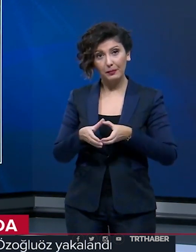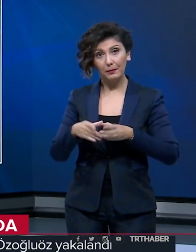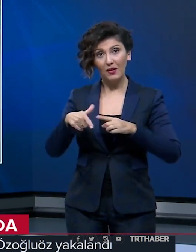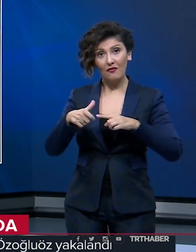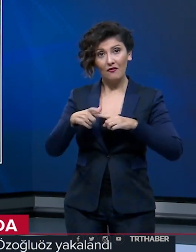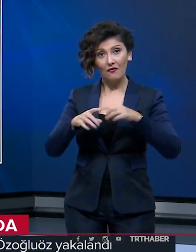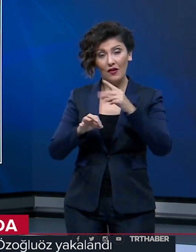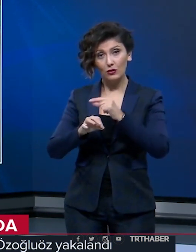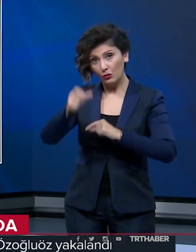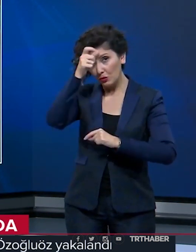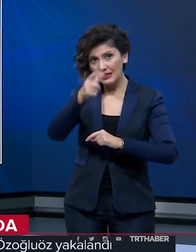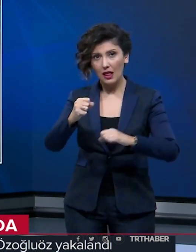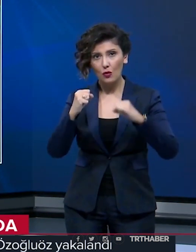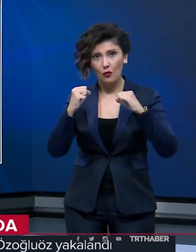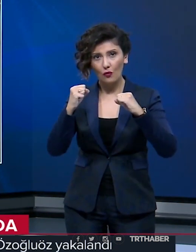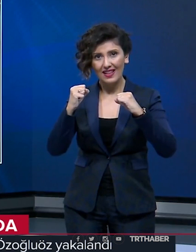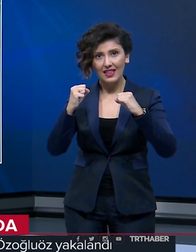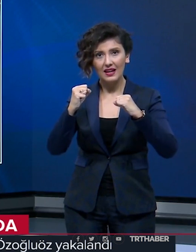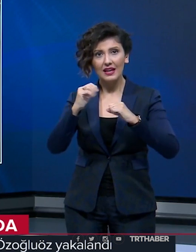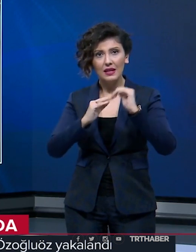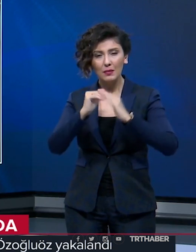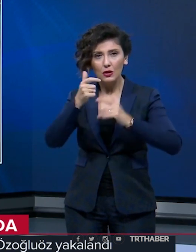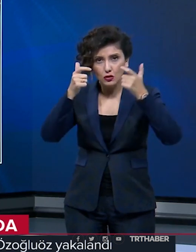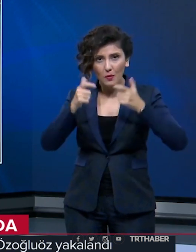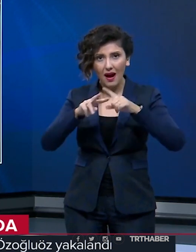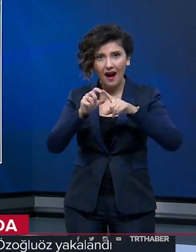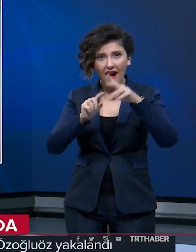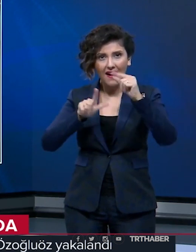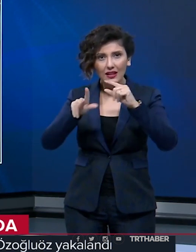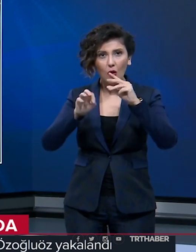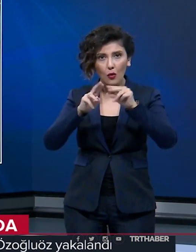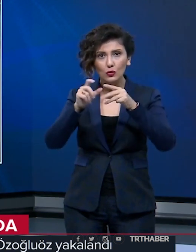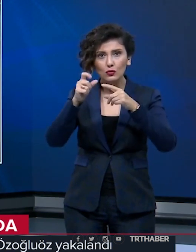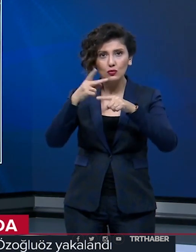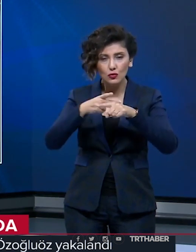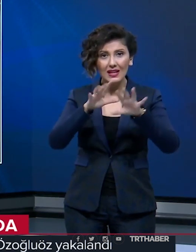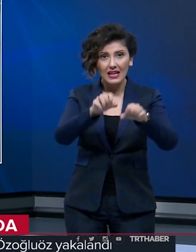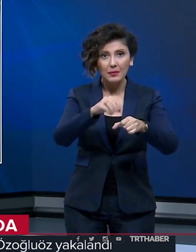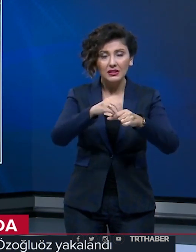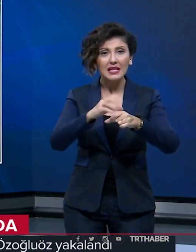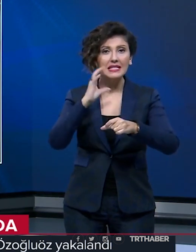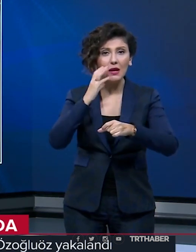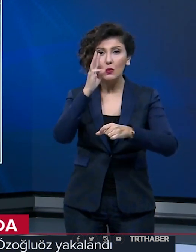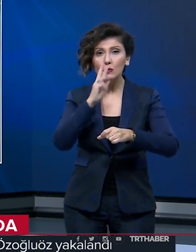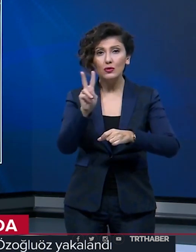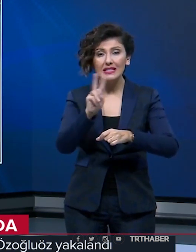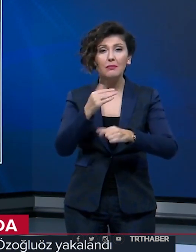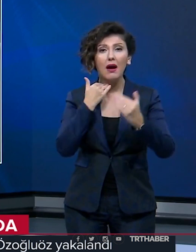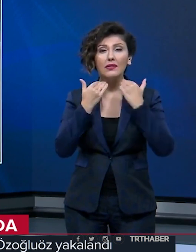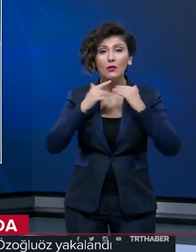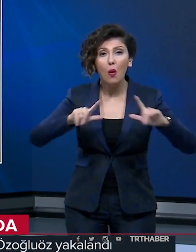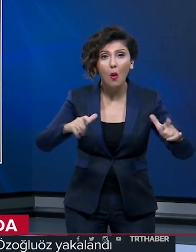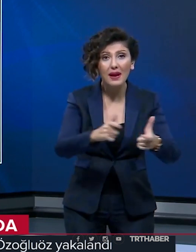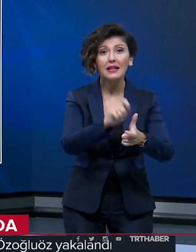FETÖ'nün Türk Silahlı Kuvvetleri yapılanması sorumlusu Adil Öksüz'ün yakalanması için Sakarya'da 320 adrese operasyon yapmış